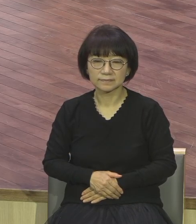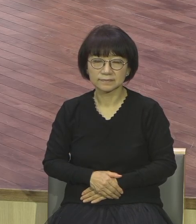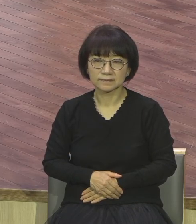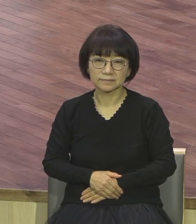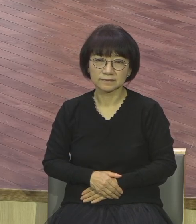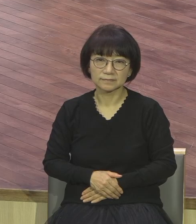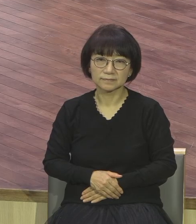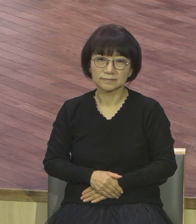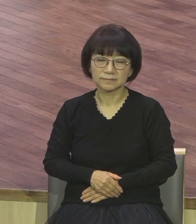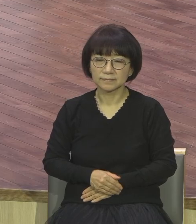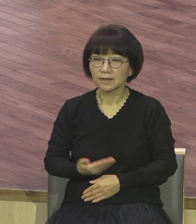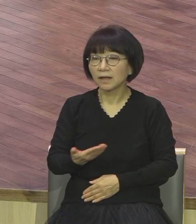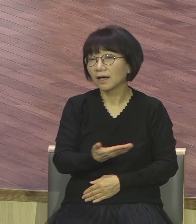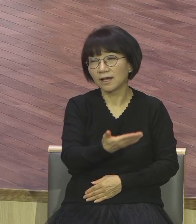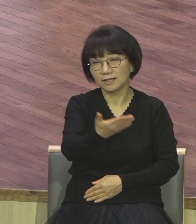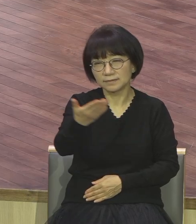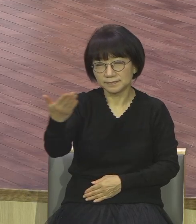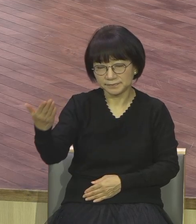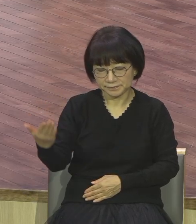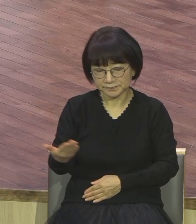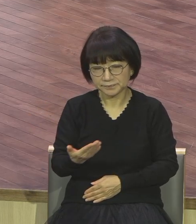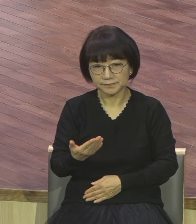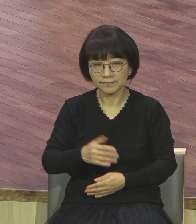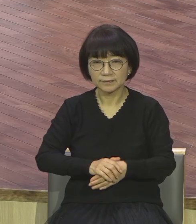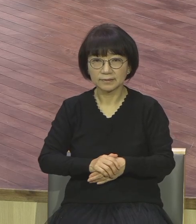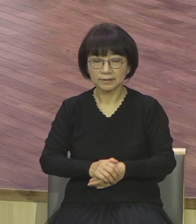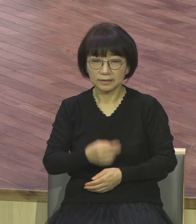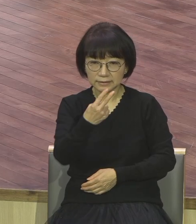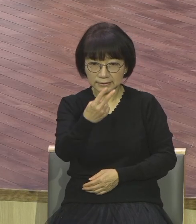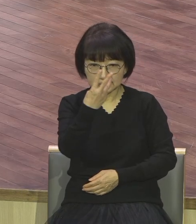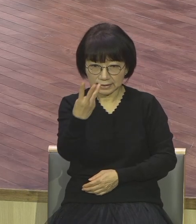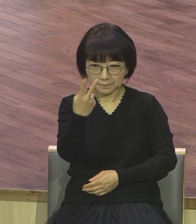영계 모드신도들 그래서 2, 3, 7 영적 파수꾼 이 말이에요